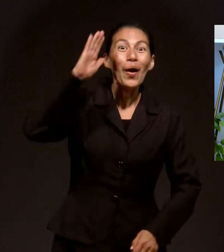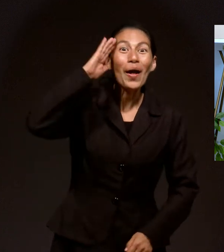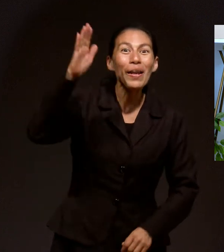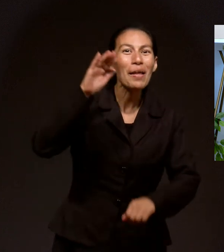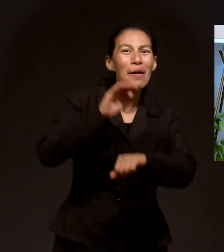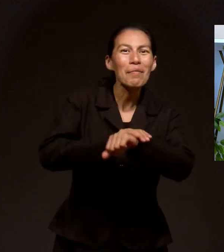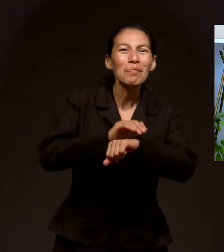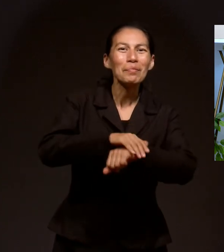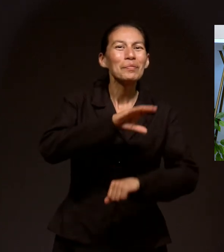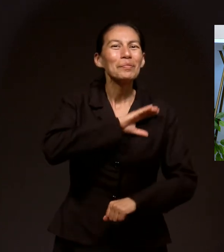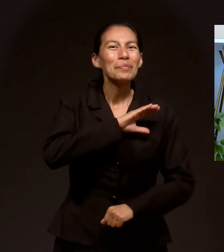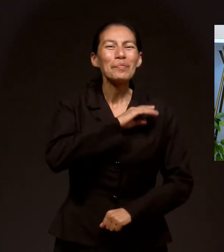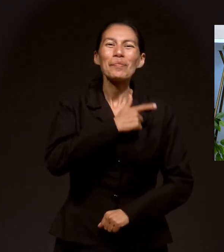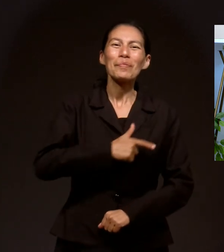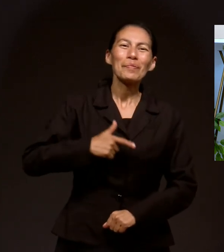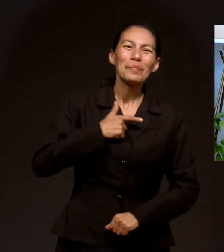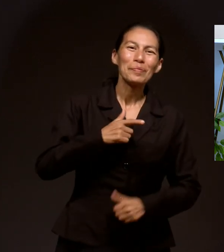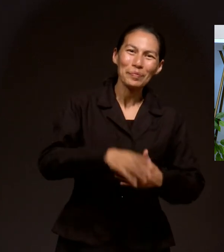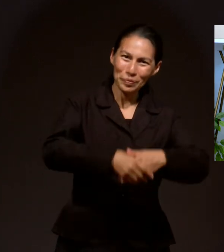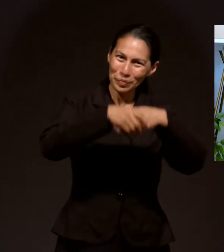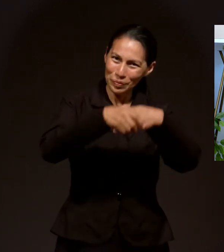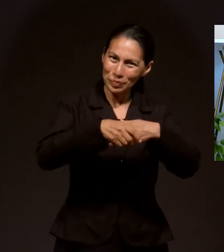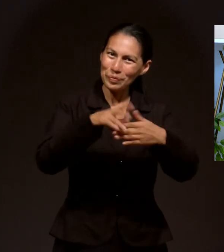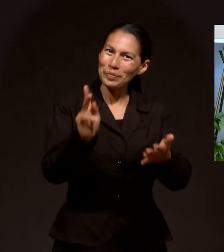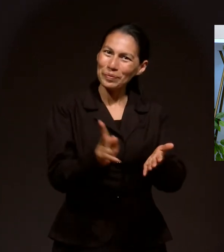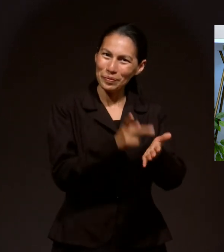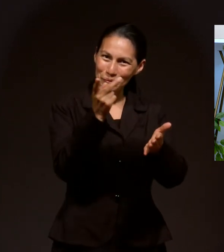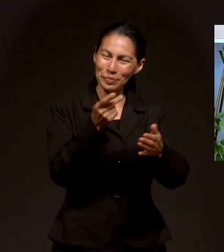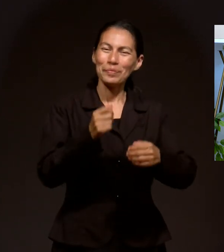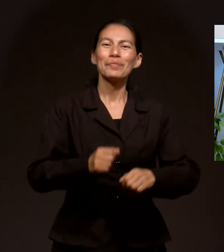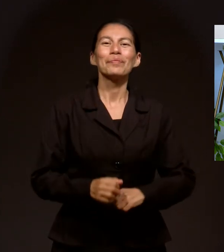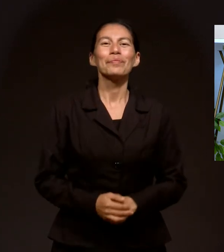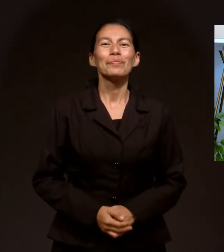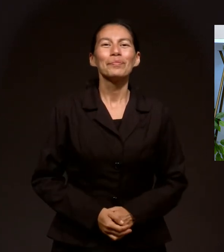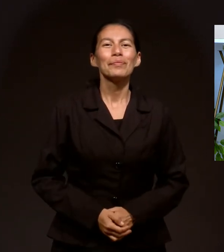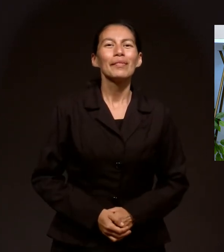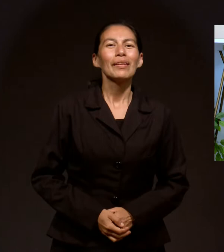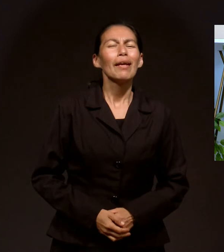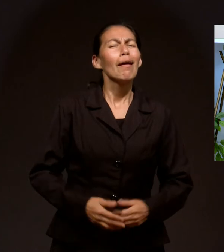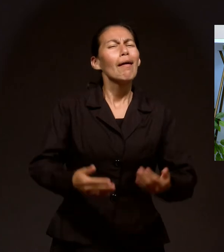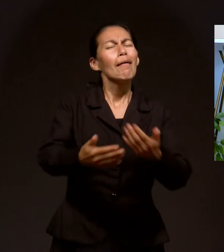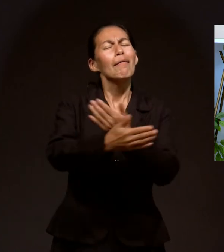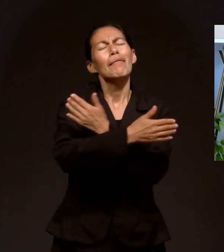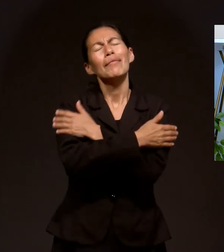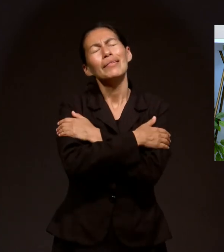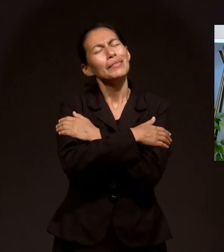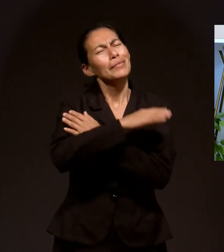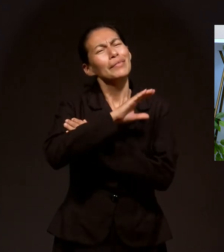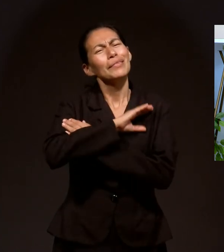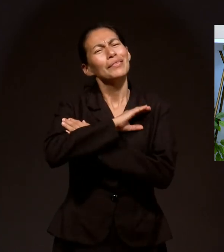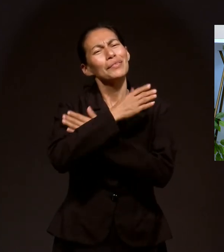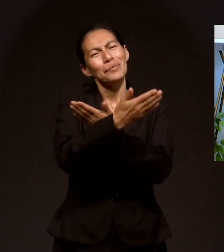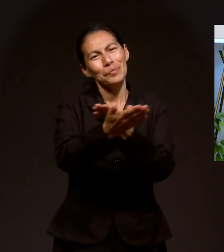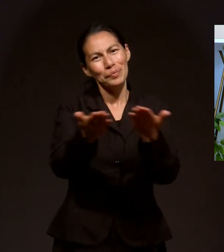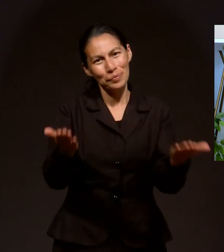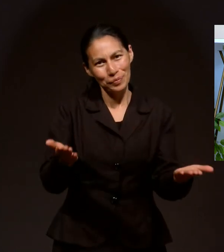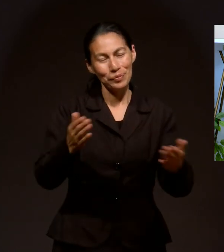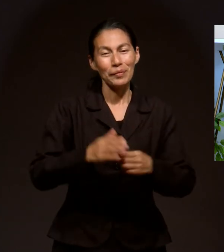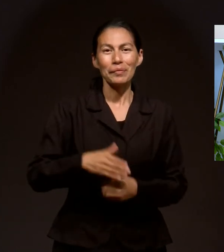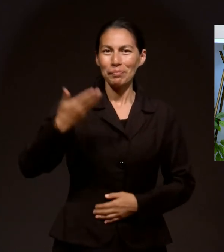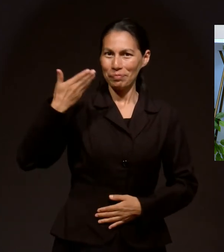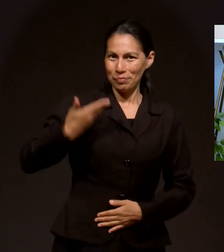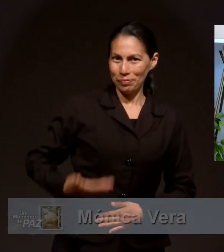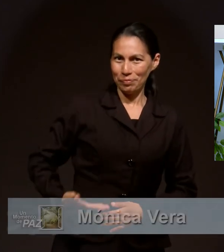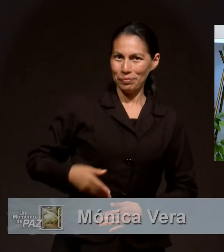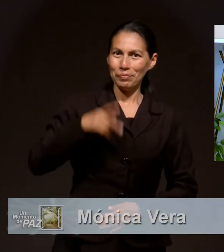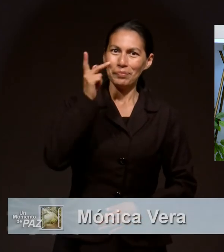¿Qué tal, queridos amigos? Qué gusto saludarles nuevamente. Un cariñoso abrazo a la distancia para